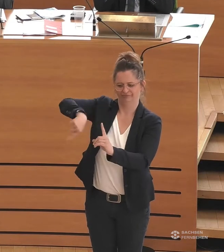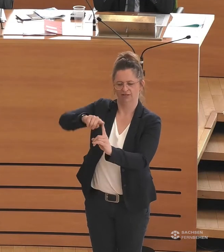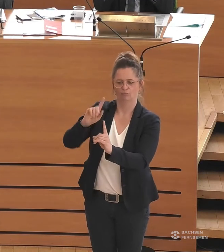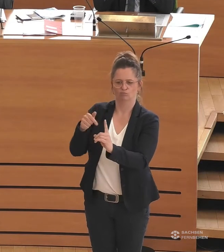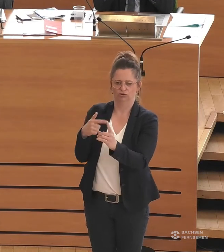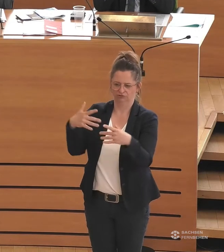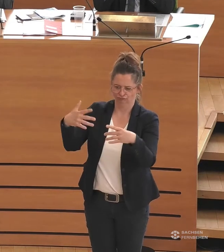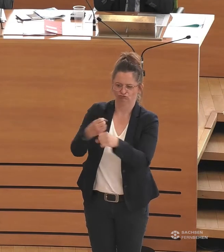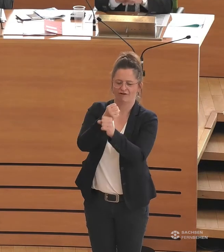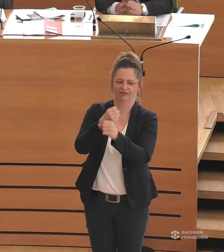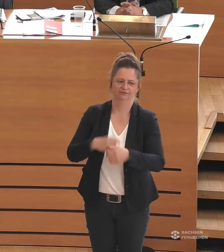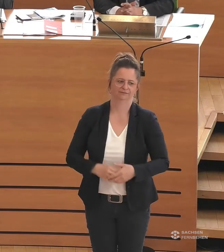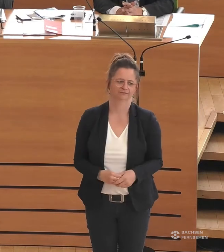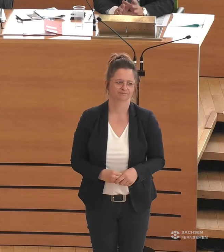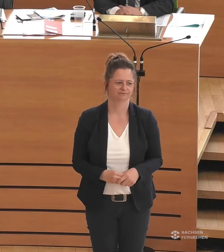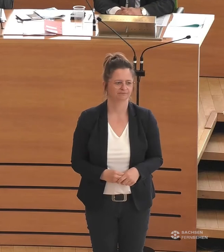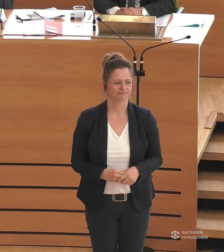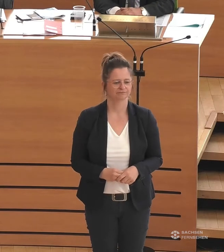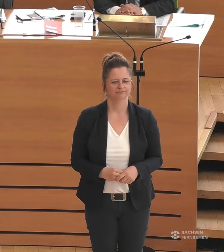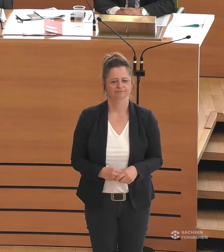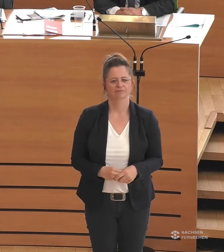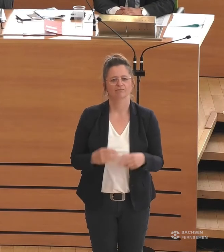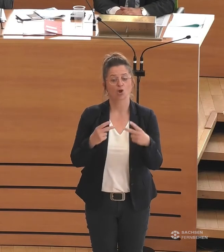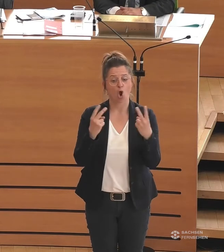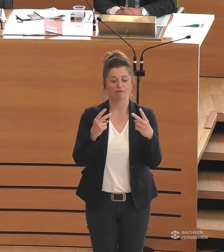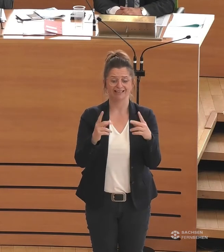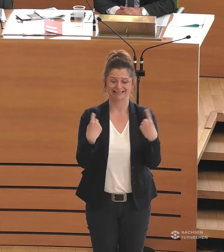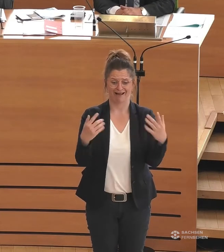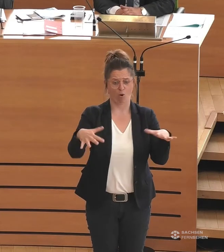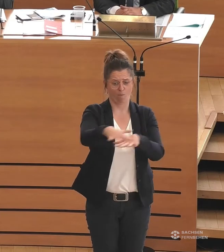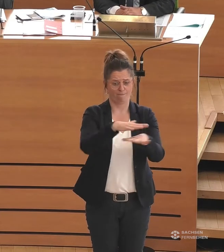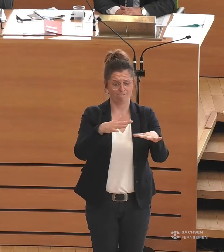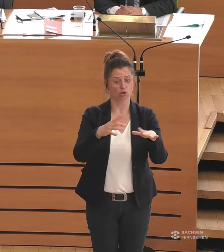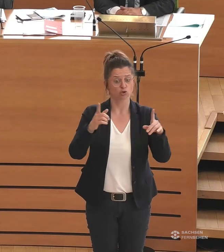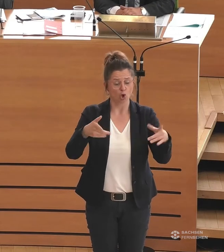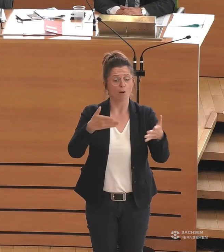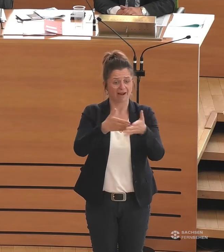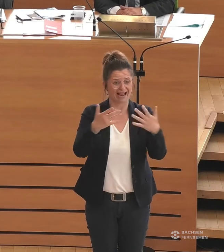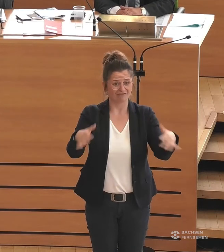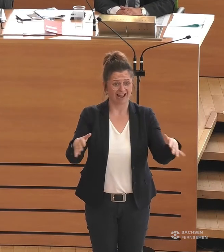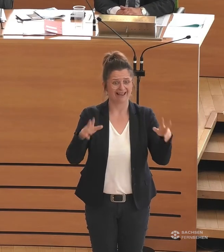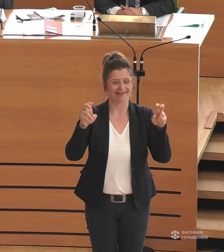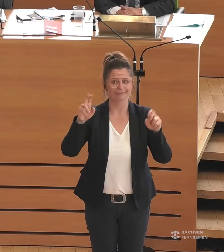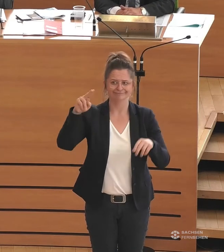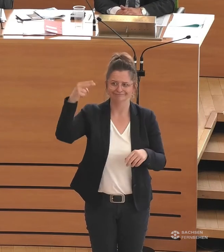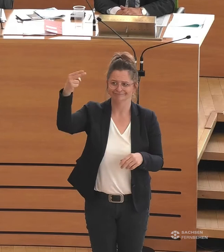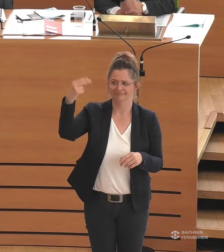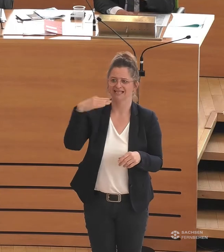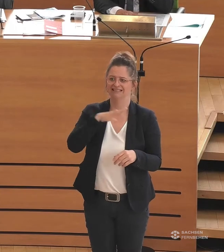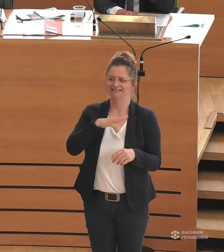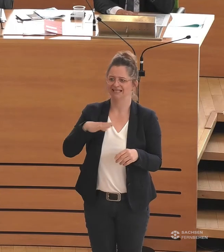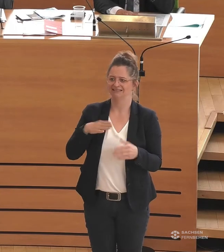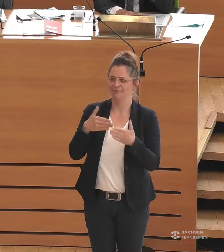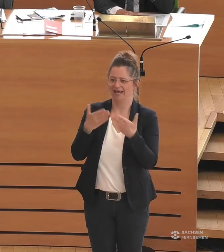Um zumindest den öffentlichen Raum barrierefrei zu machen, gibt es das Förderprogramm Sachsen Barrierefrei 2030.